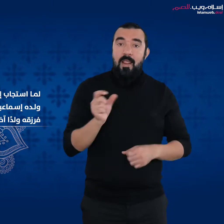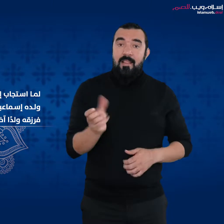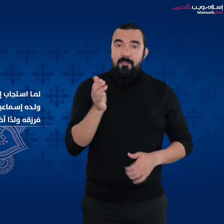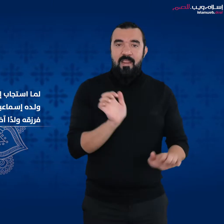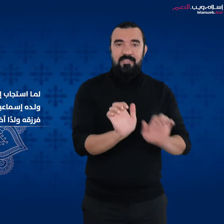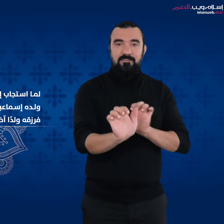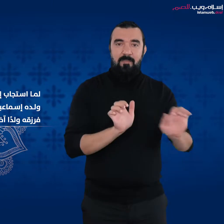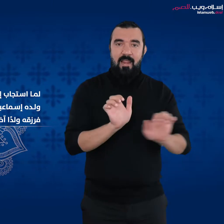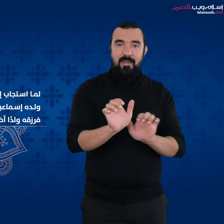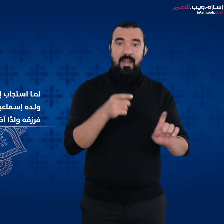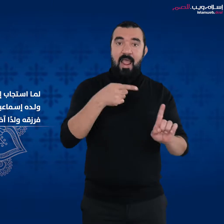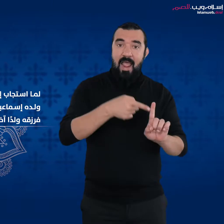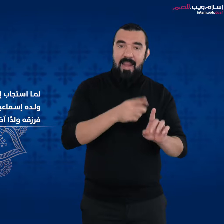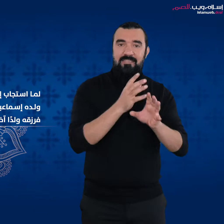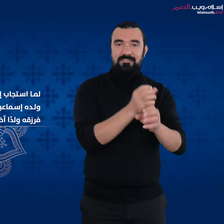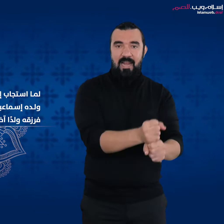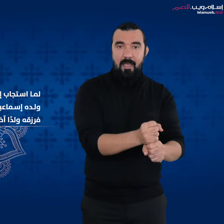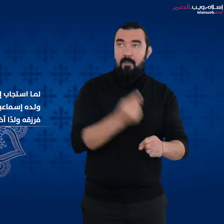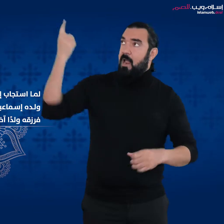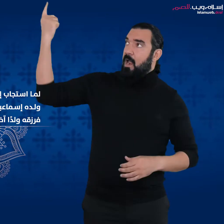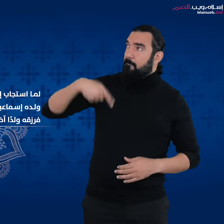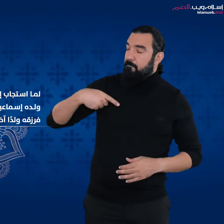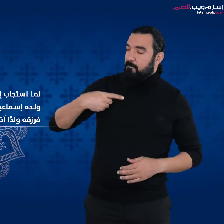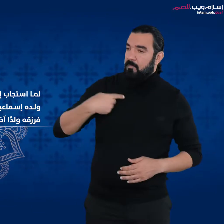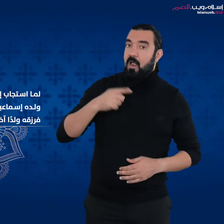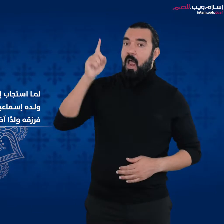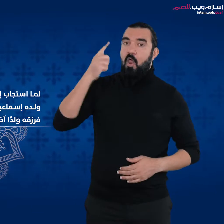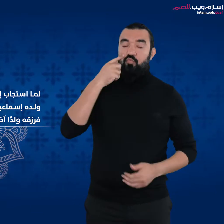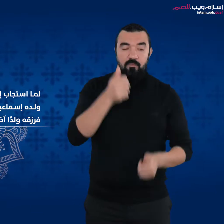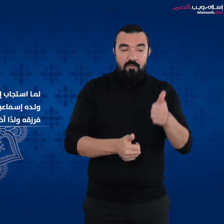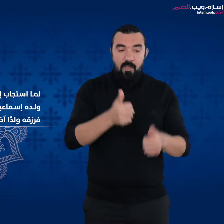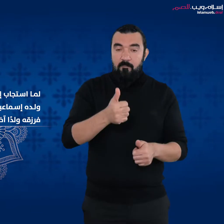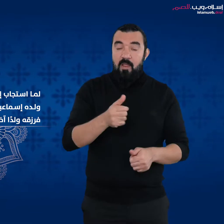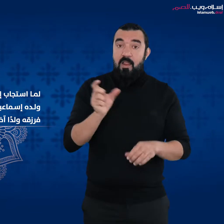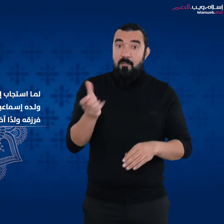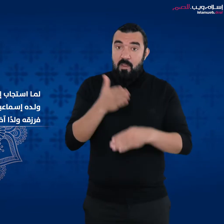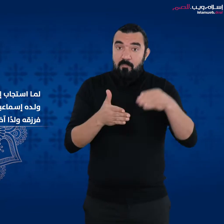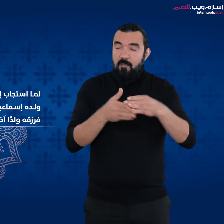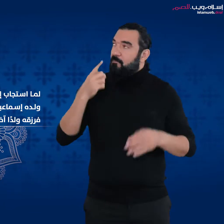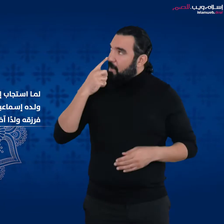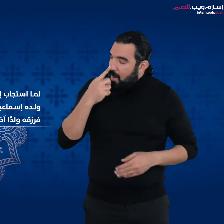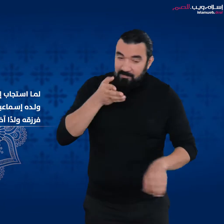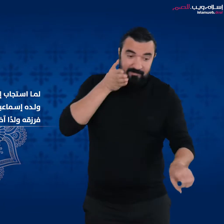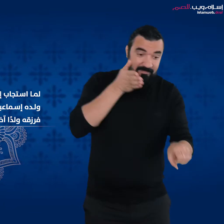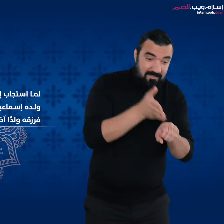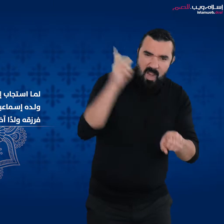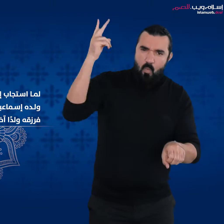اشتركوا في القناة اراد الله ان يكافئه فرزقه ولدا